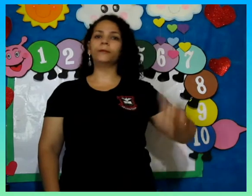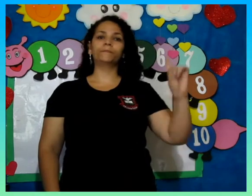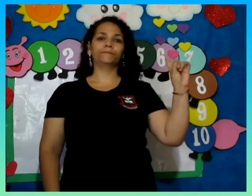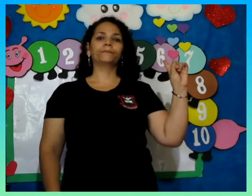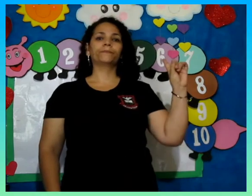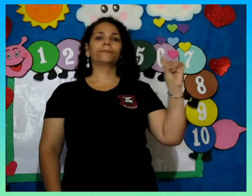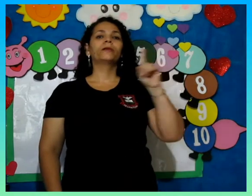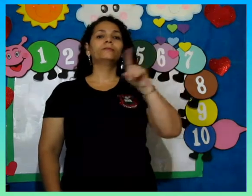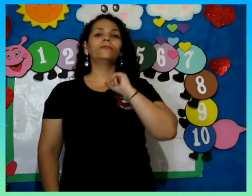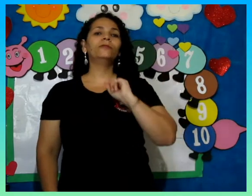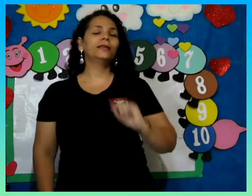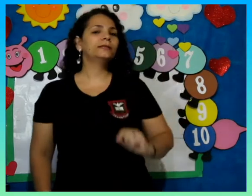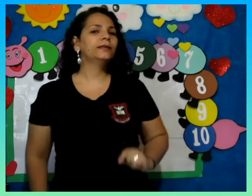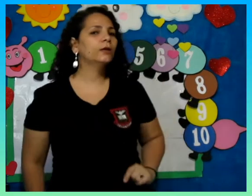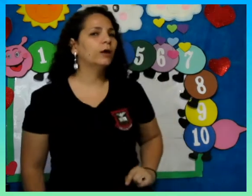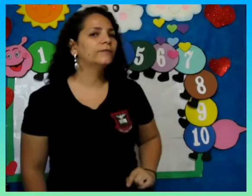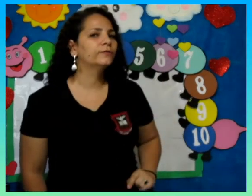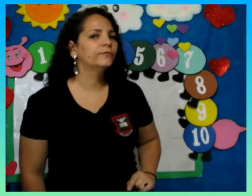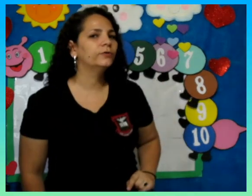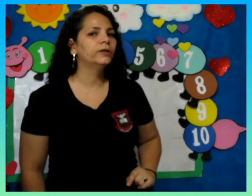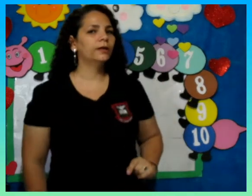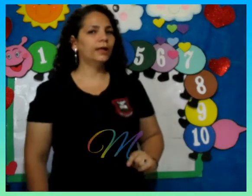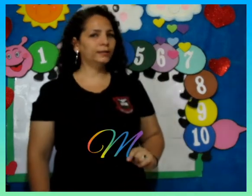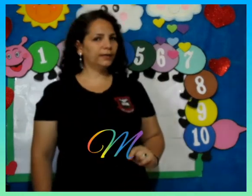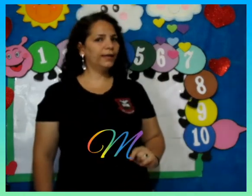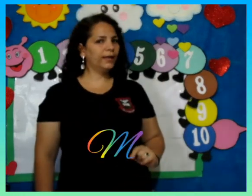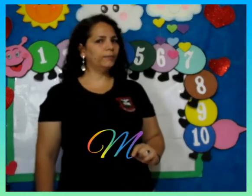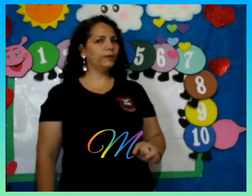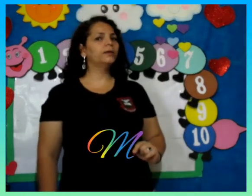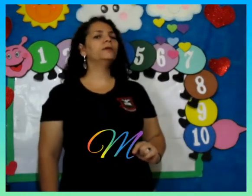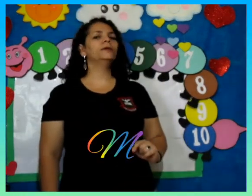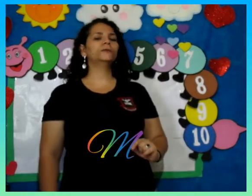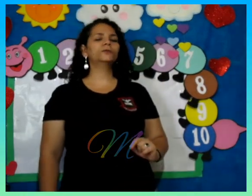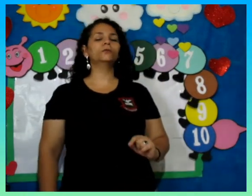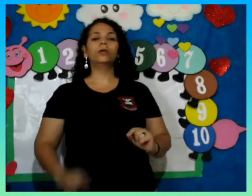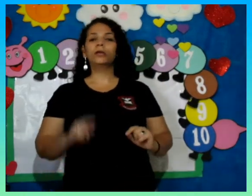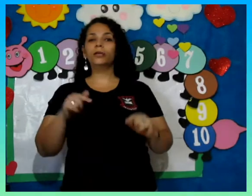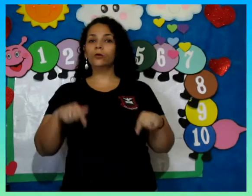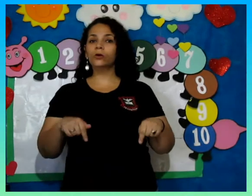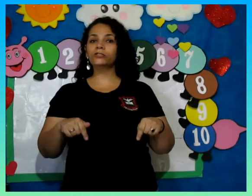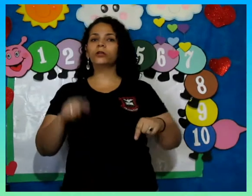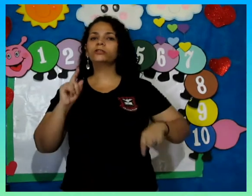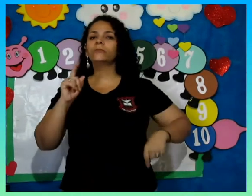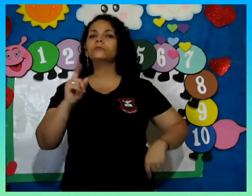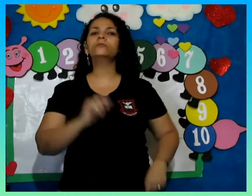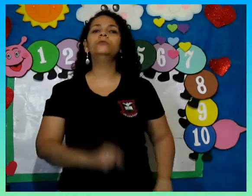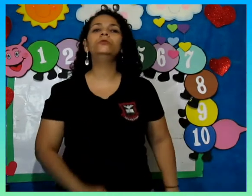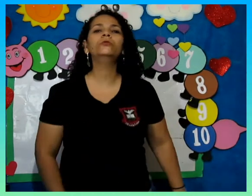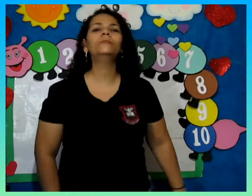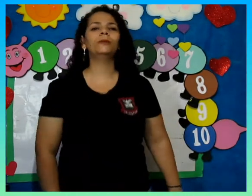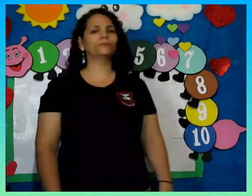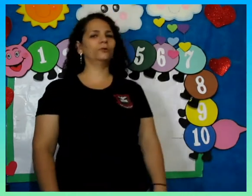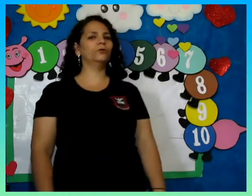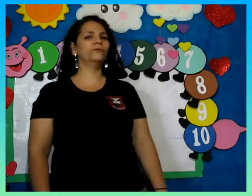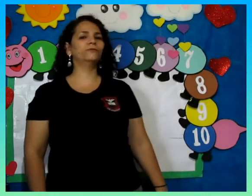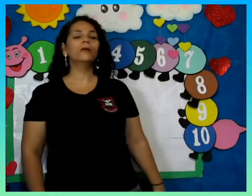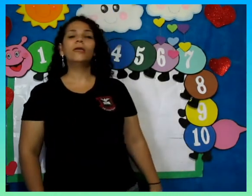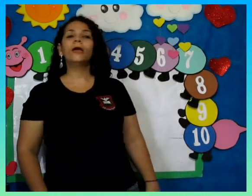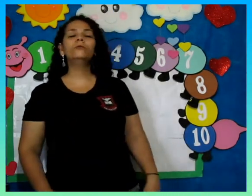teve letrinha nova, não foi? A letra M, isso. E hoje nós temos um número novo. É o